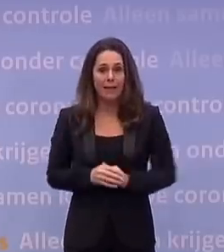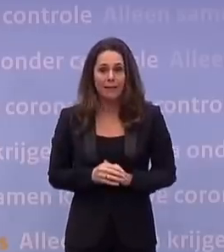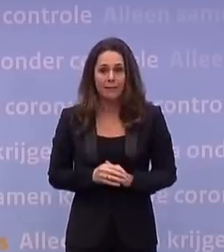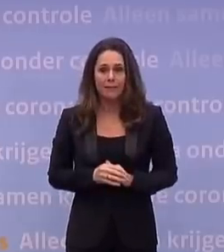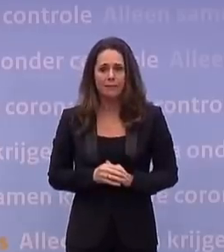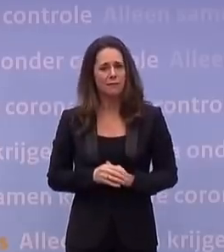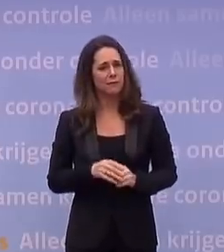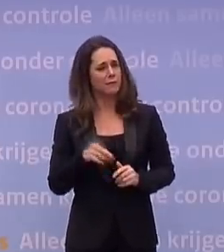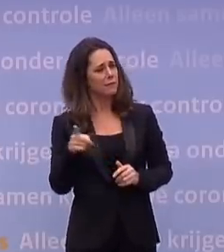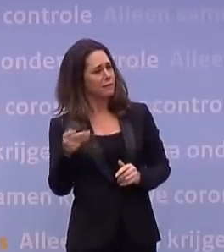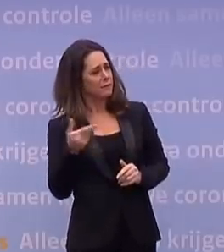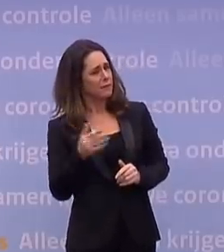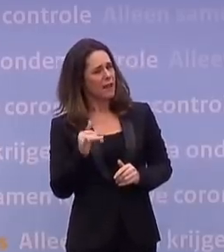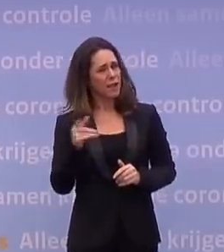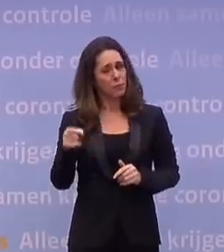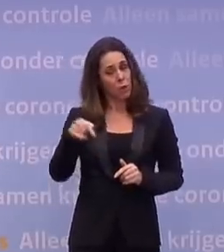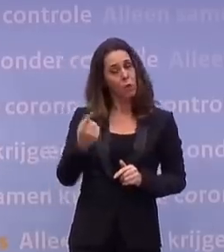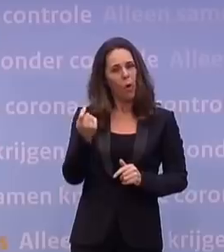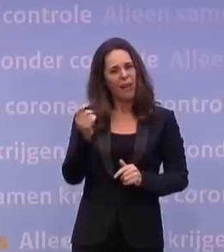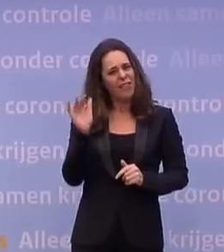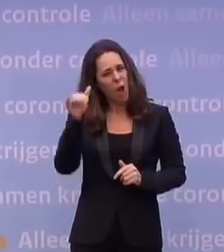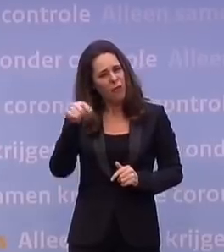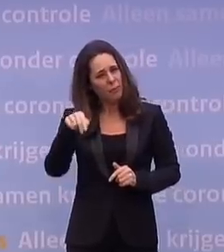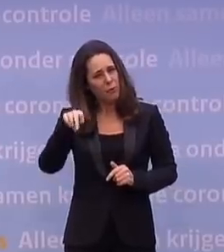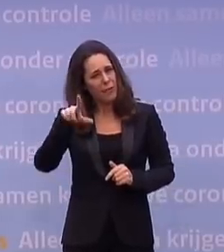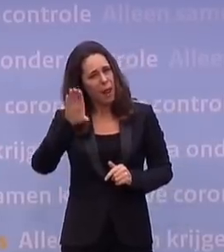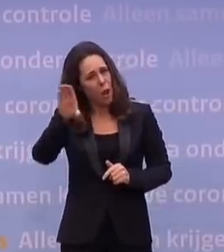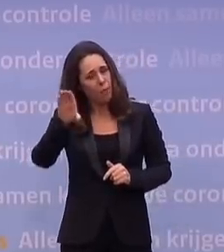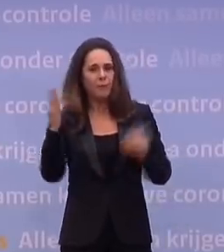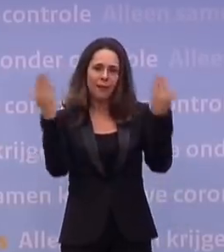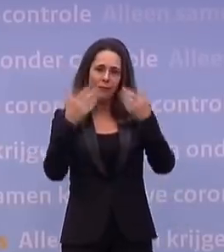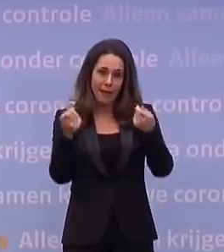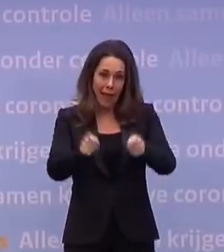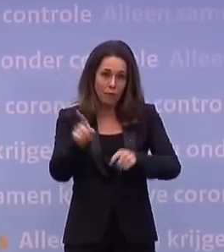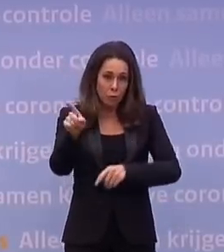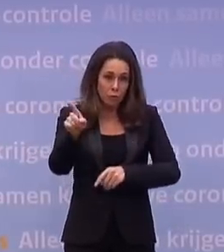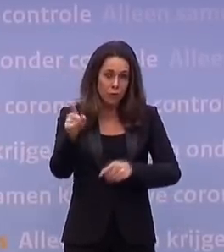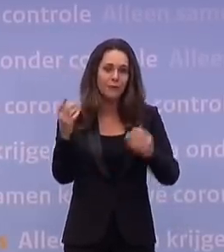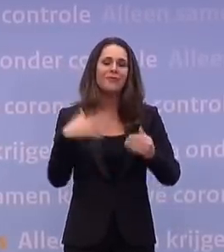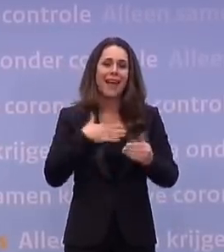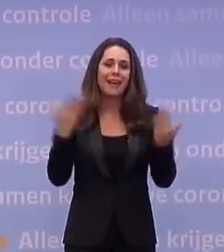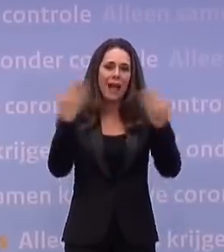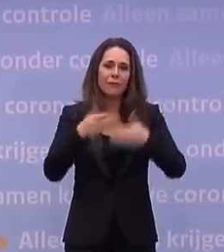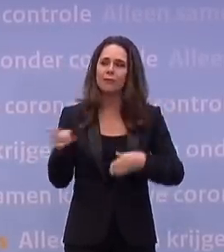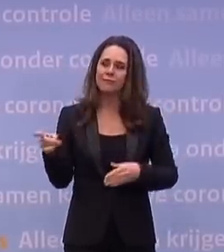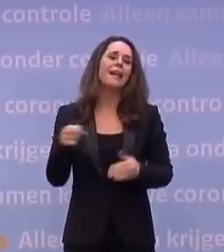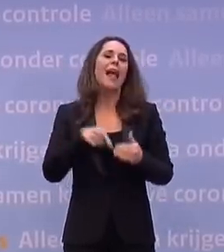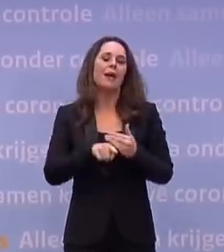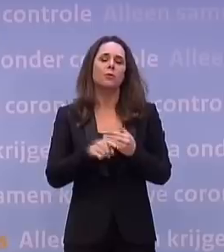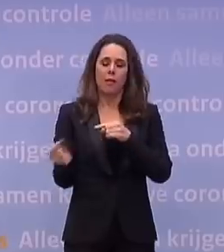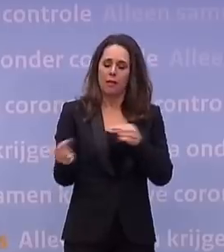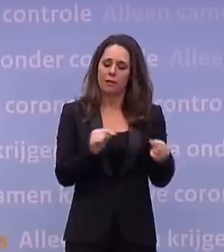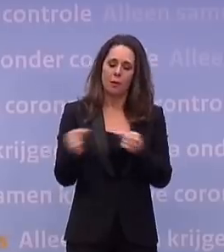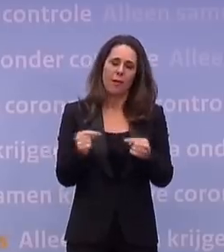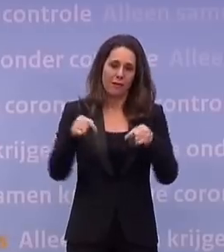Juist. Tegelijkertijd is op Rijksoverheid.nl te lezen dat het vrijdagavond ingaat. Uitgaande van een debat vandaag, maar dat is zoals u weet een half uur geleden